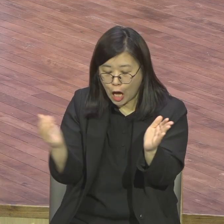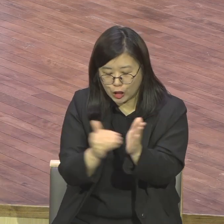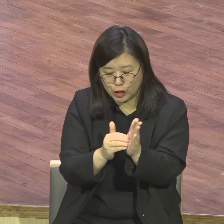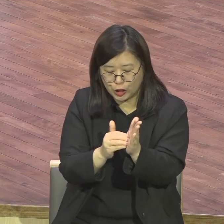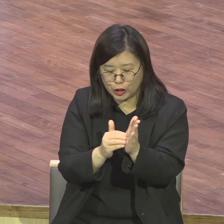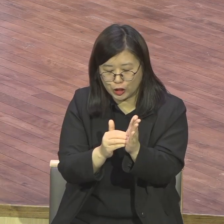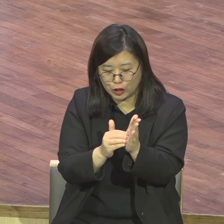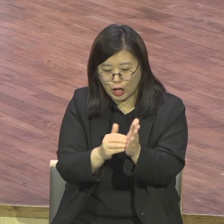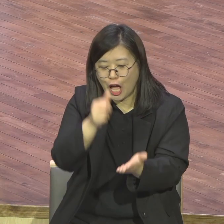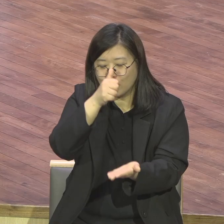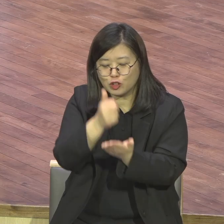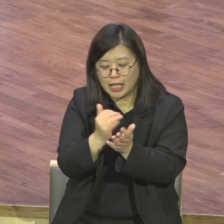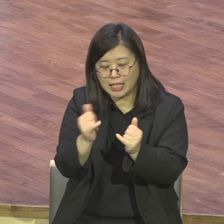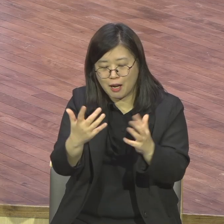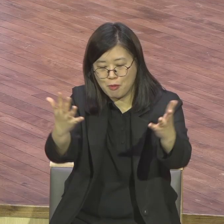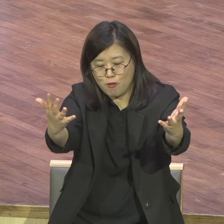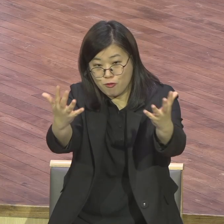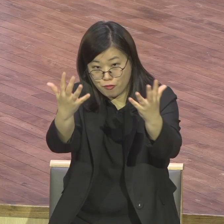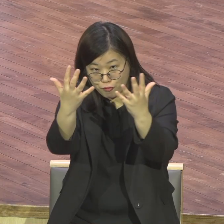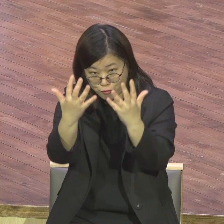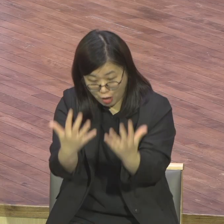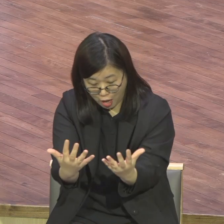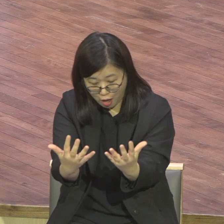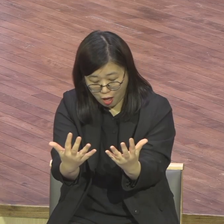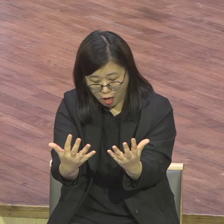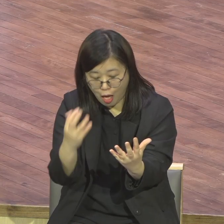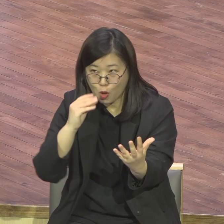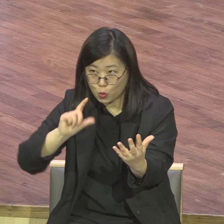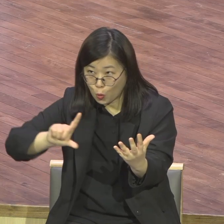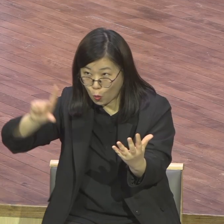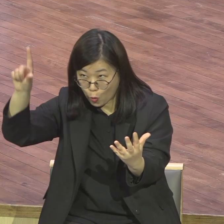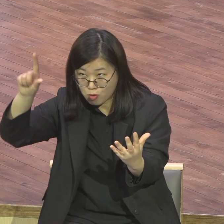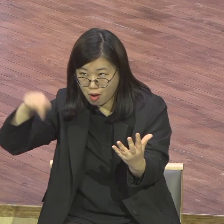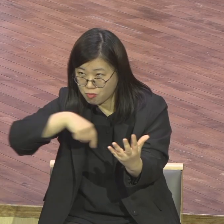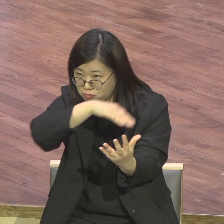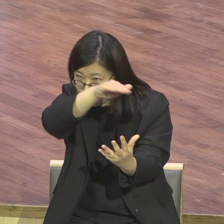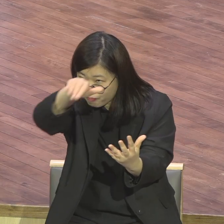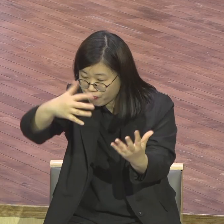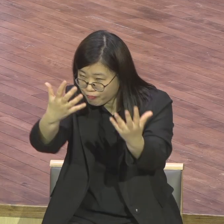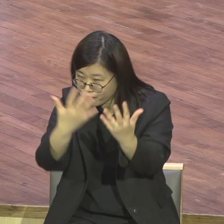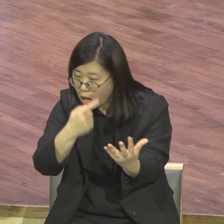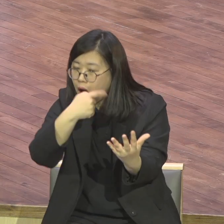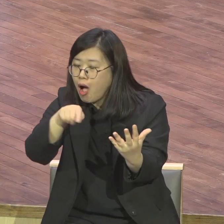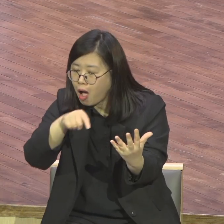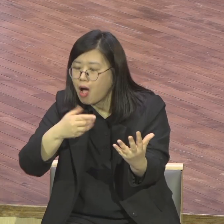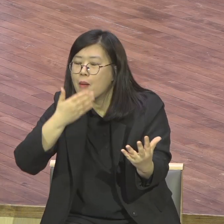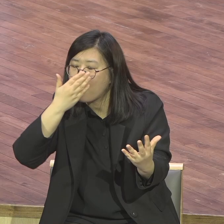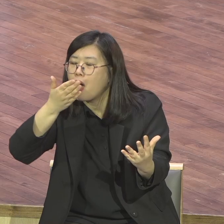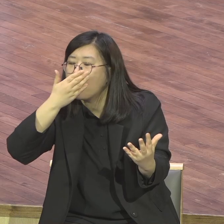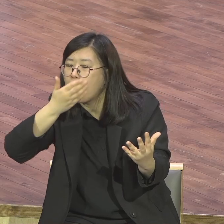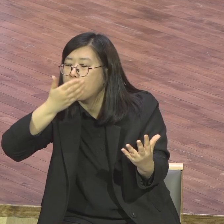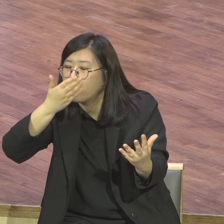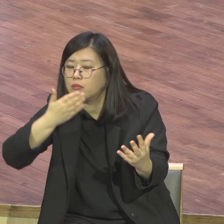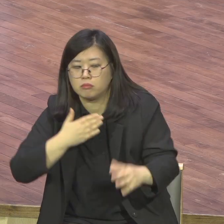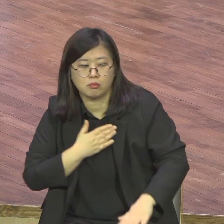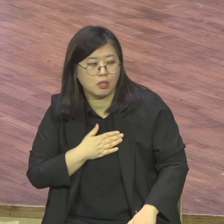꼼짝 못하게 딱 듣게 됐습니다 이야 그걸 좋네 그리고 유치장을 남부경찰서부터 시작하고 나중에는 부산경찰서